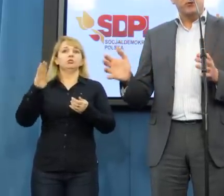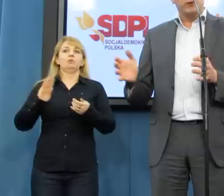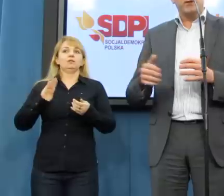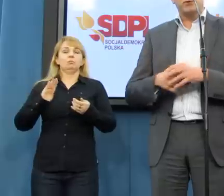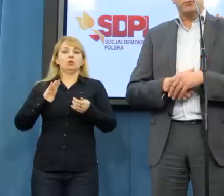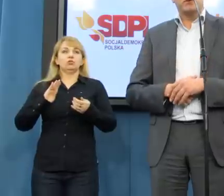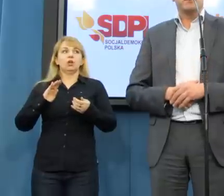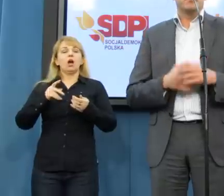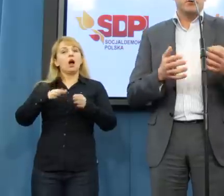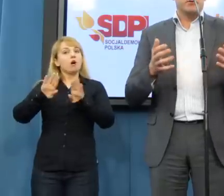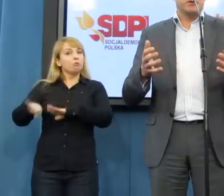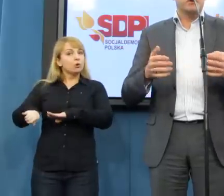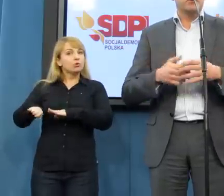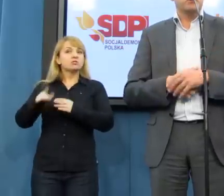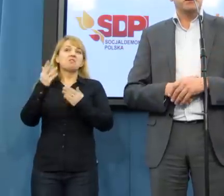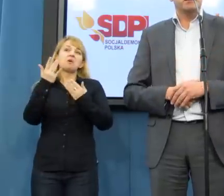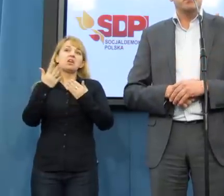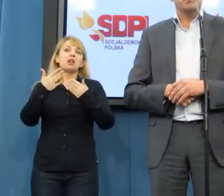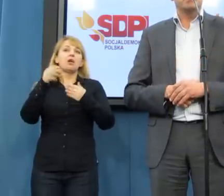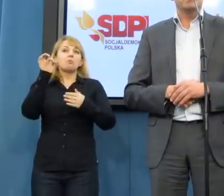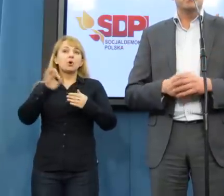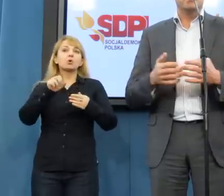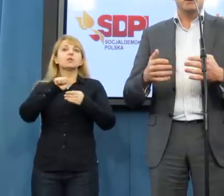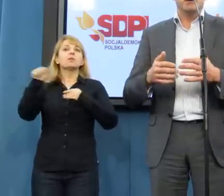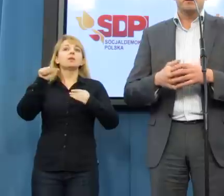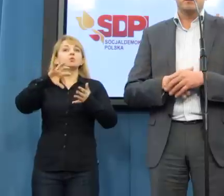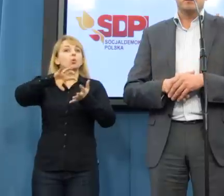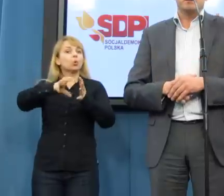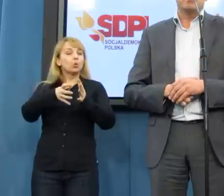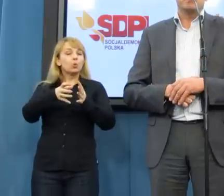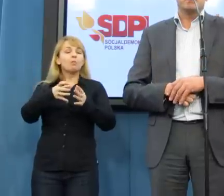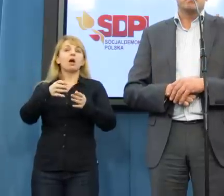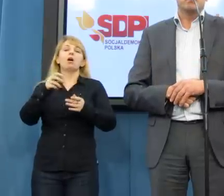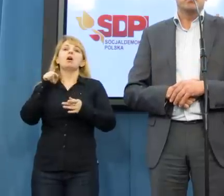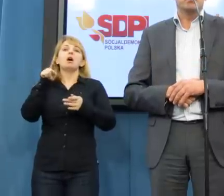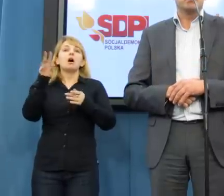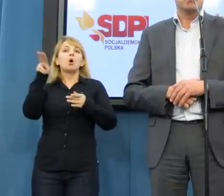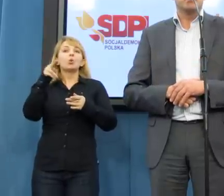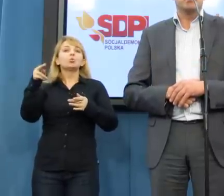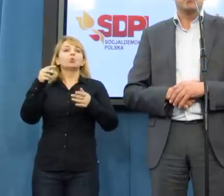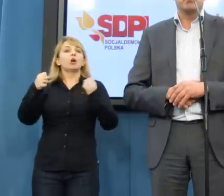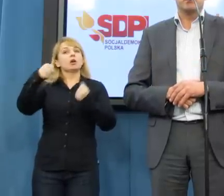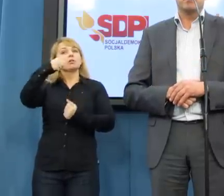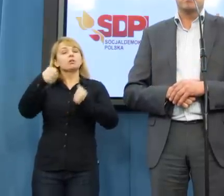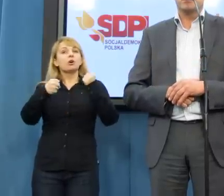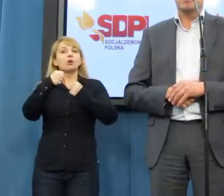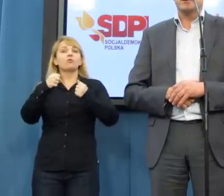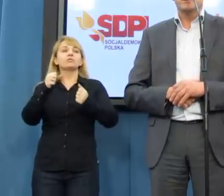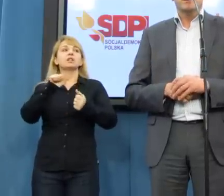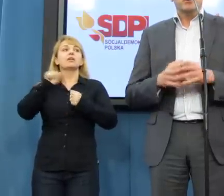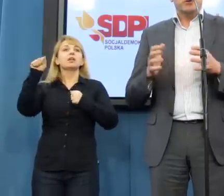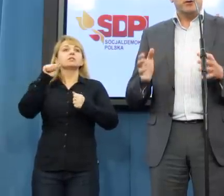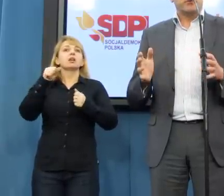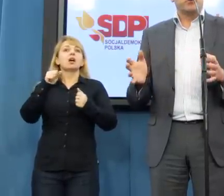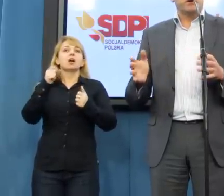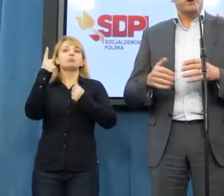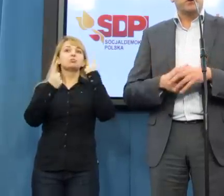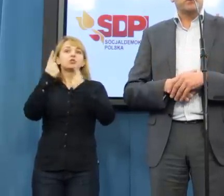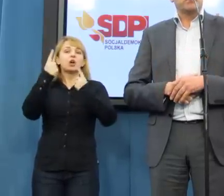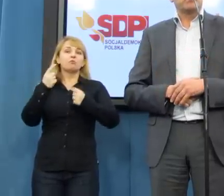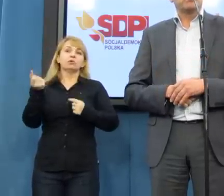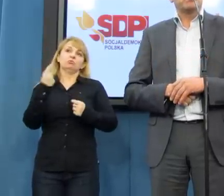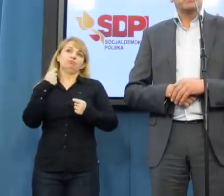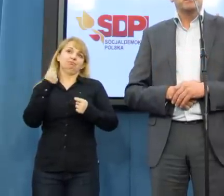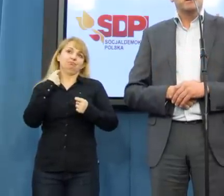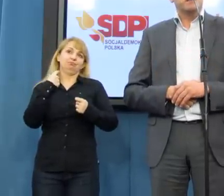kilkunastu procent to wskazują badania, m.in. badania zlecane przez Polski Przemysł Spirytusowy corocznie. To jest grupa